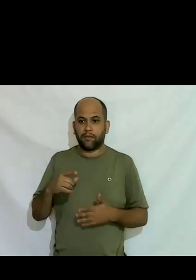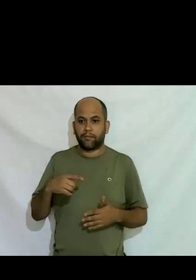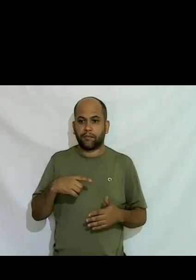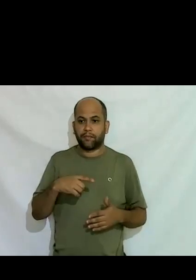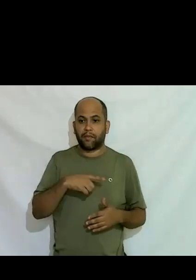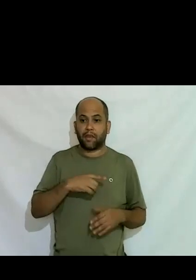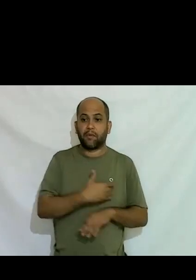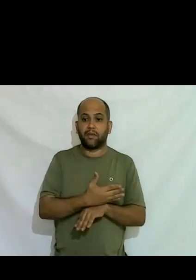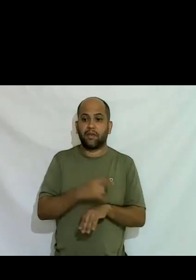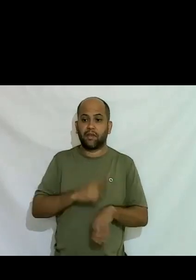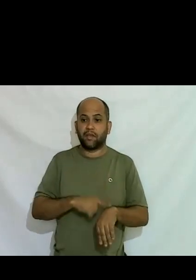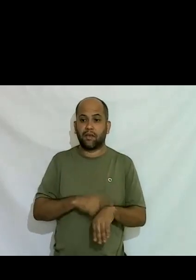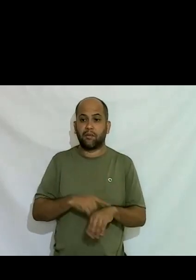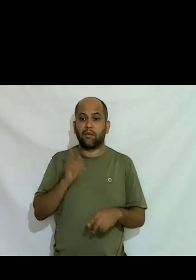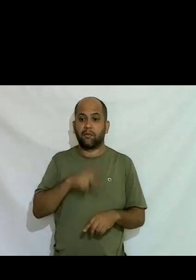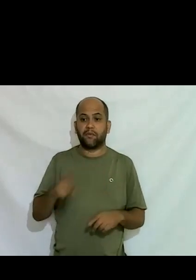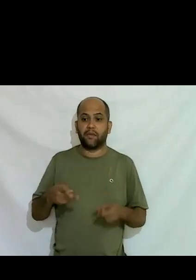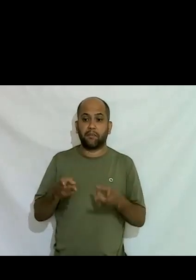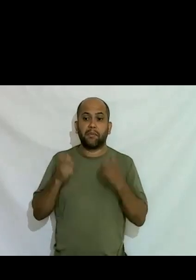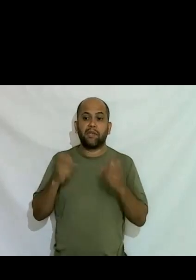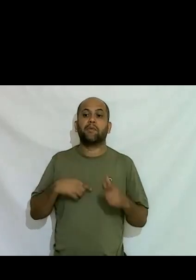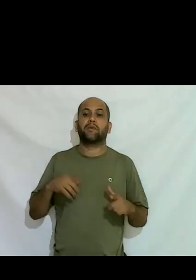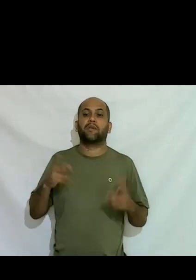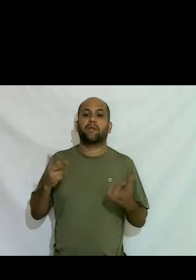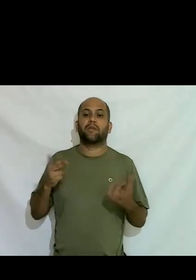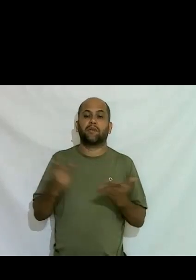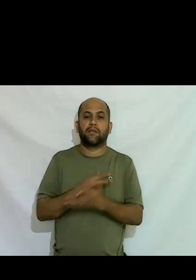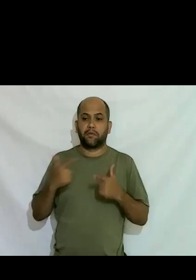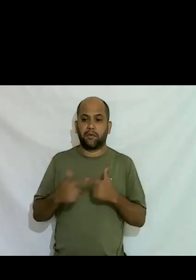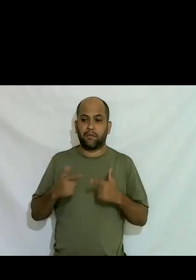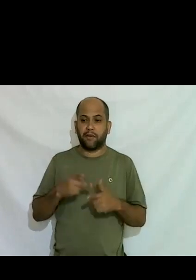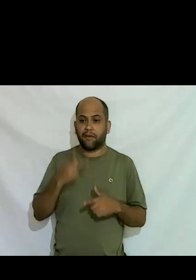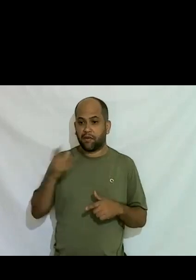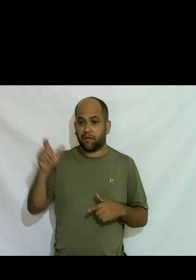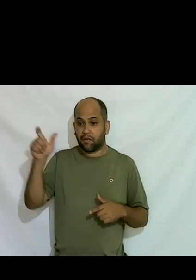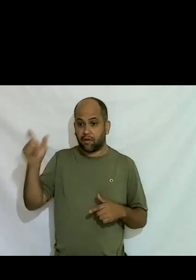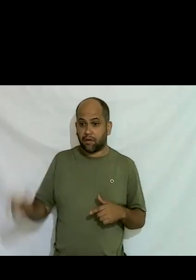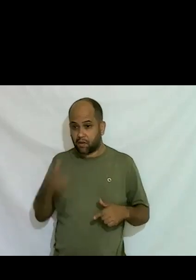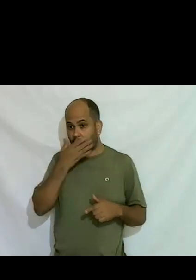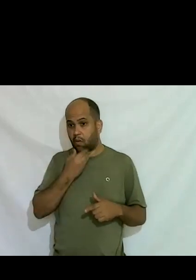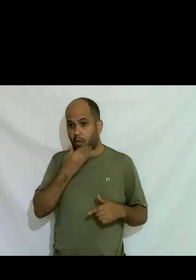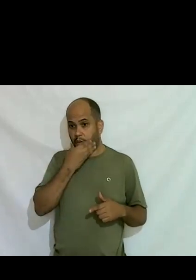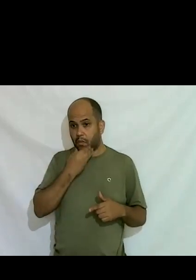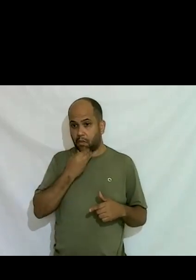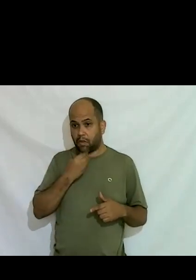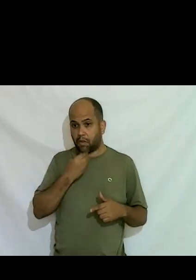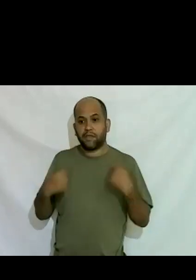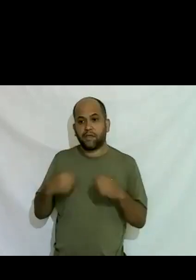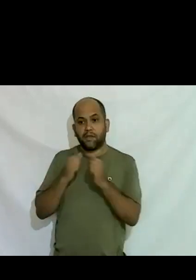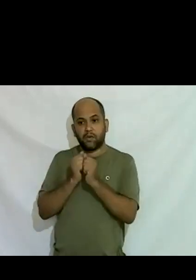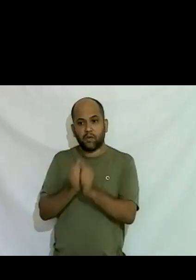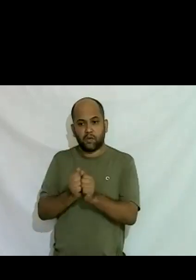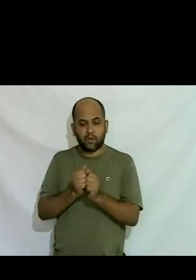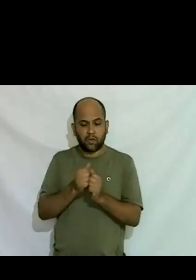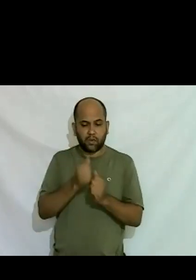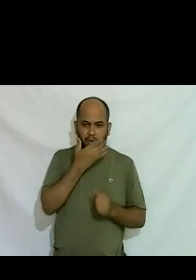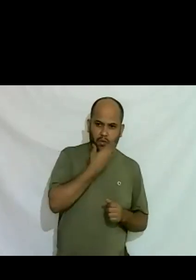professora percebeu que aquilo estava virando um problema e disse pra mim você é um menino você tem que ficar com os meninos